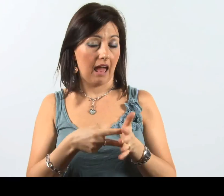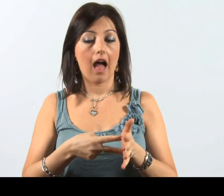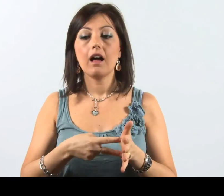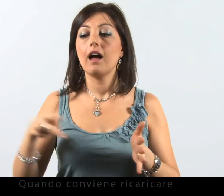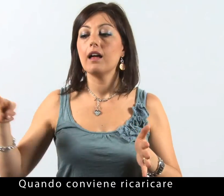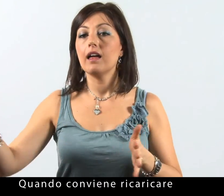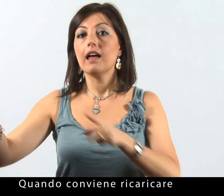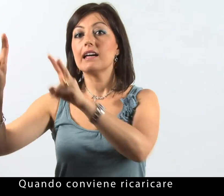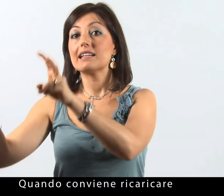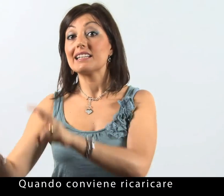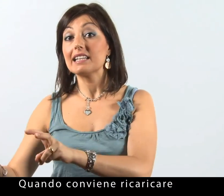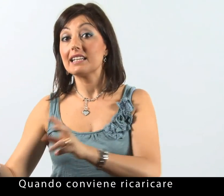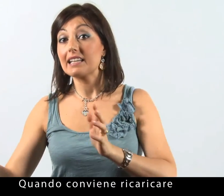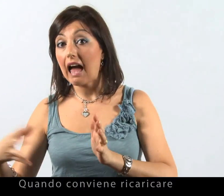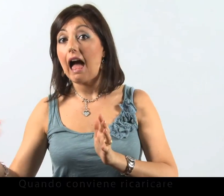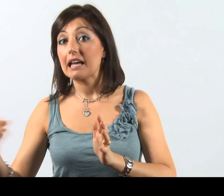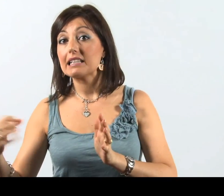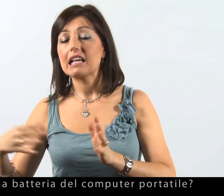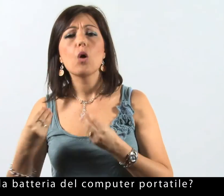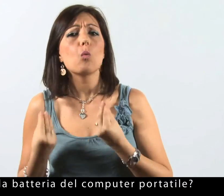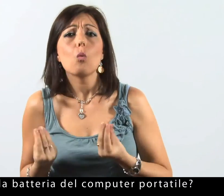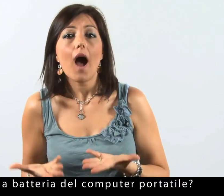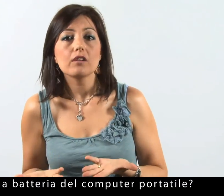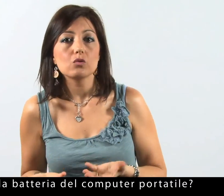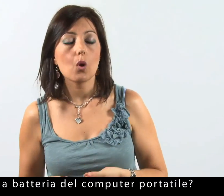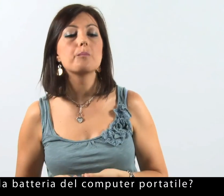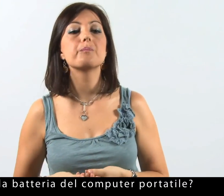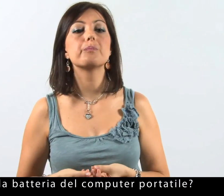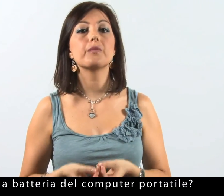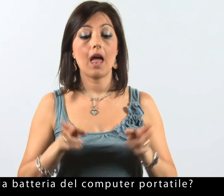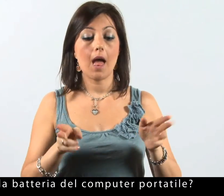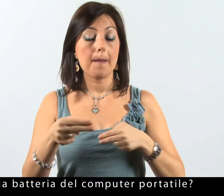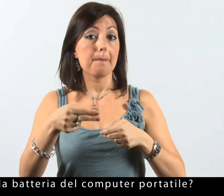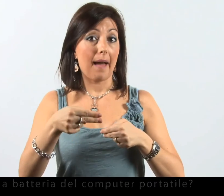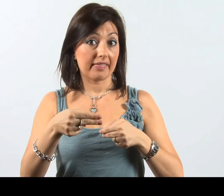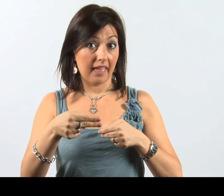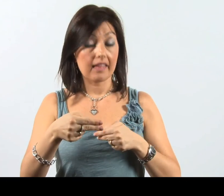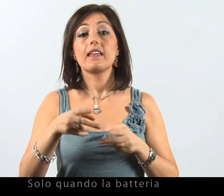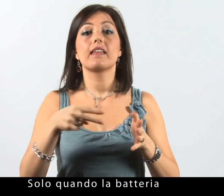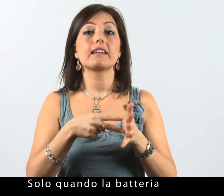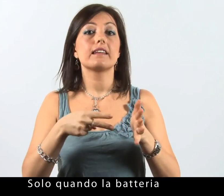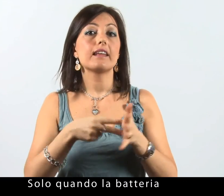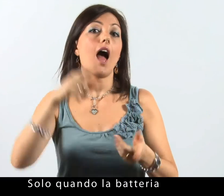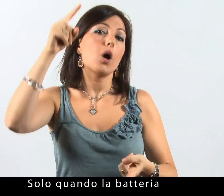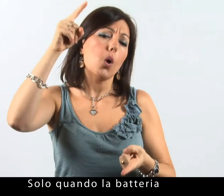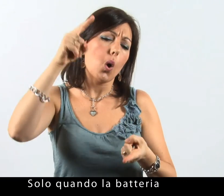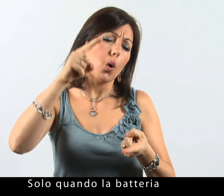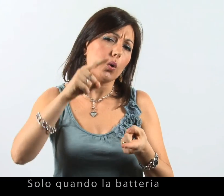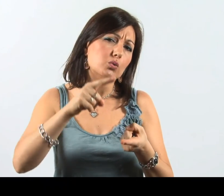Quando conviene ricaricare la batteria del computer portatile? Solo quando la batteria è